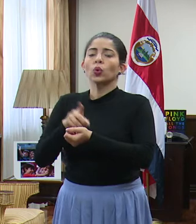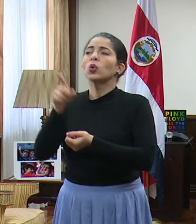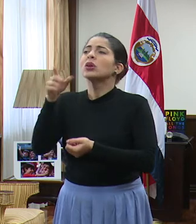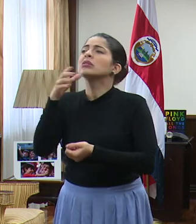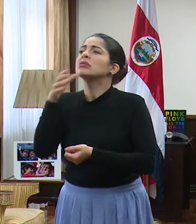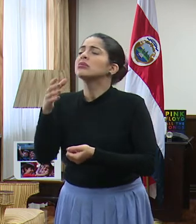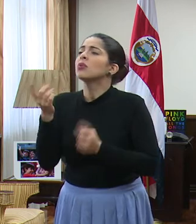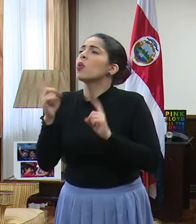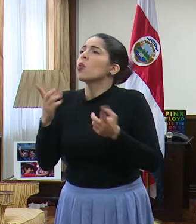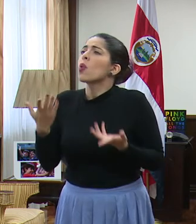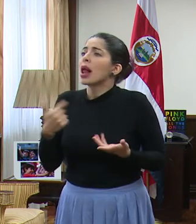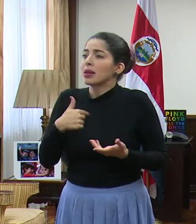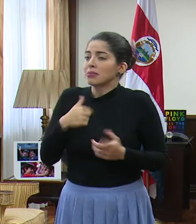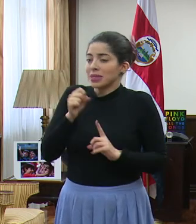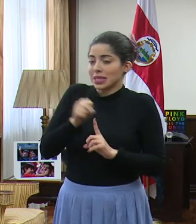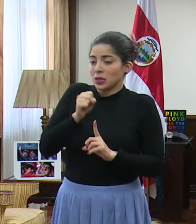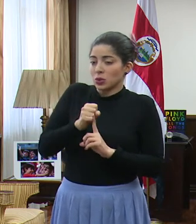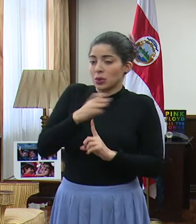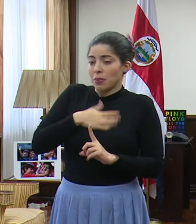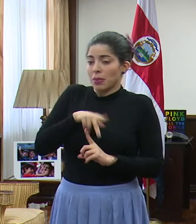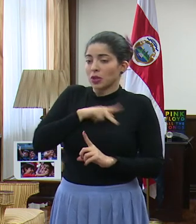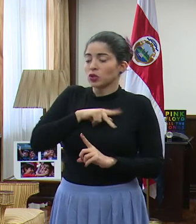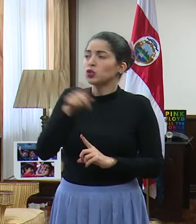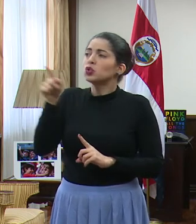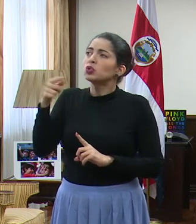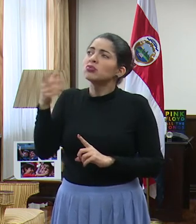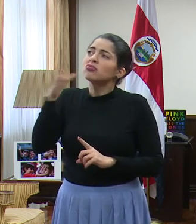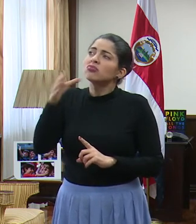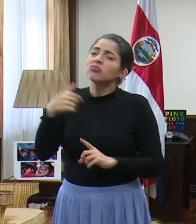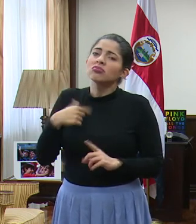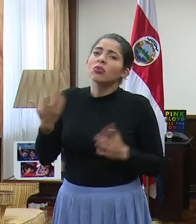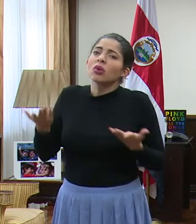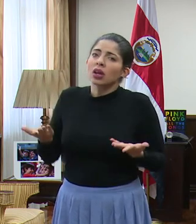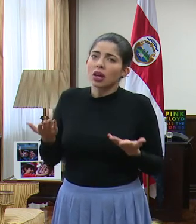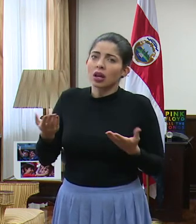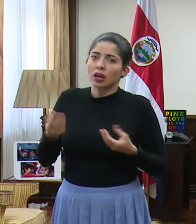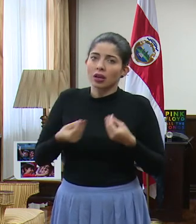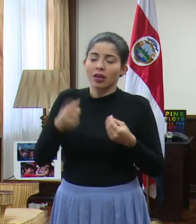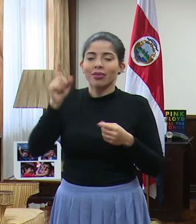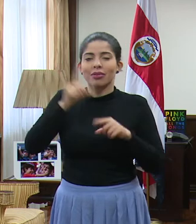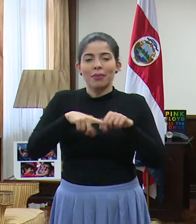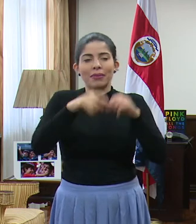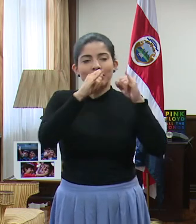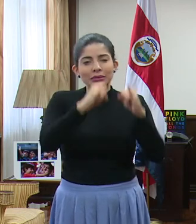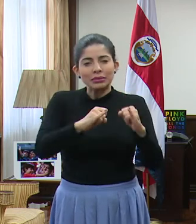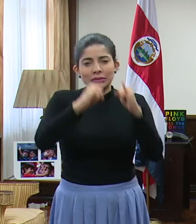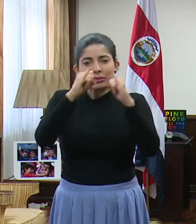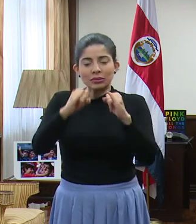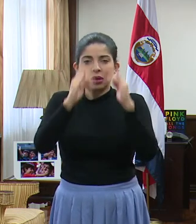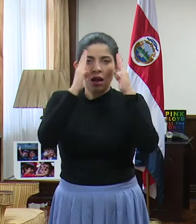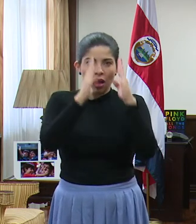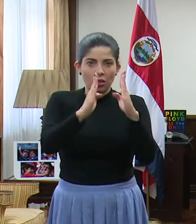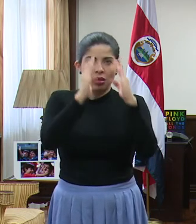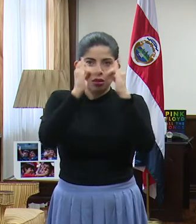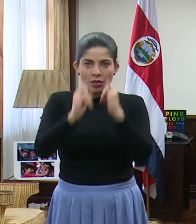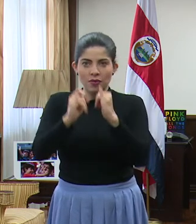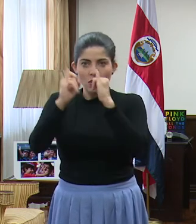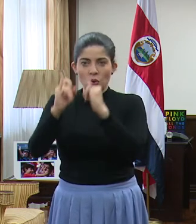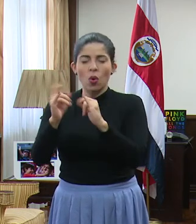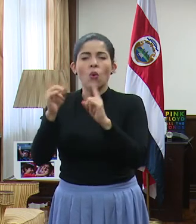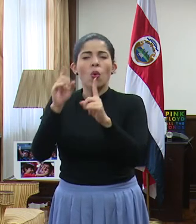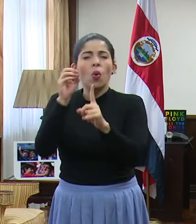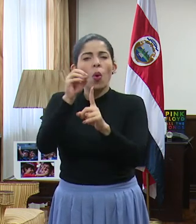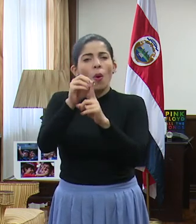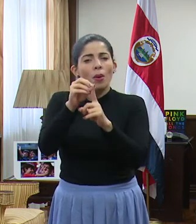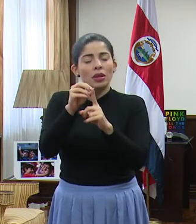la recomendación en su caso particular. Vamos a ir atendiendo caso por caso, mujer por mujer, con el propósito